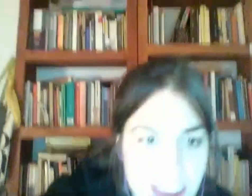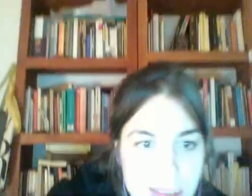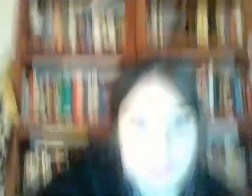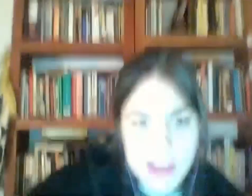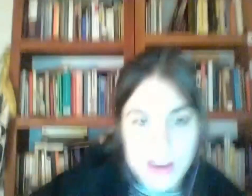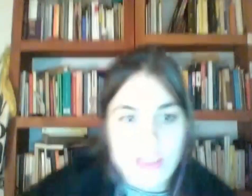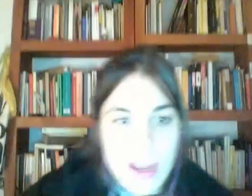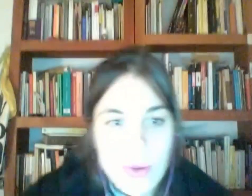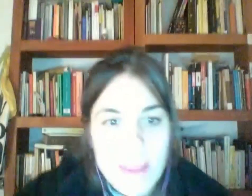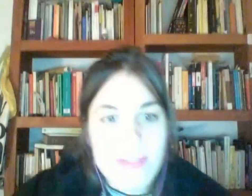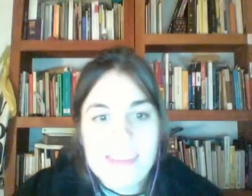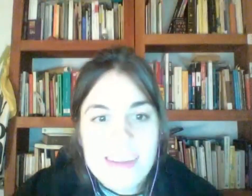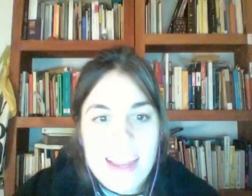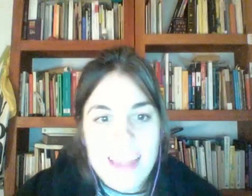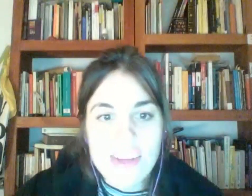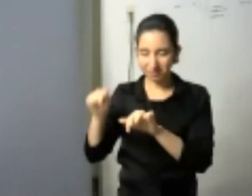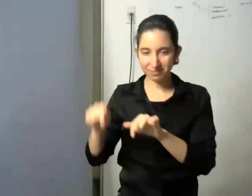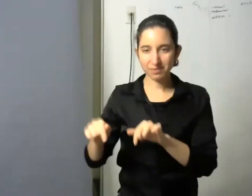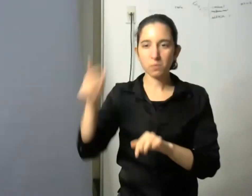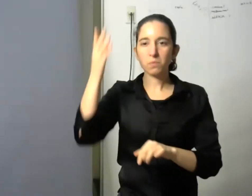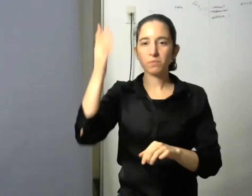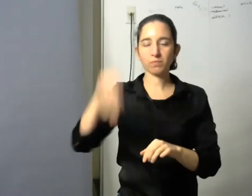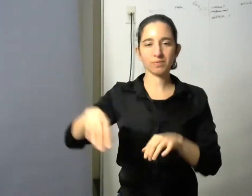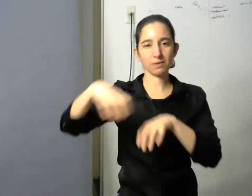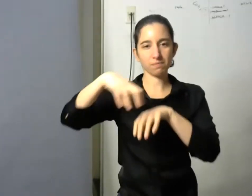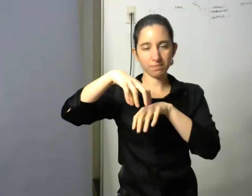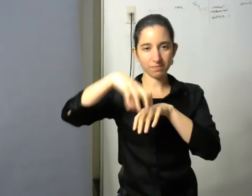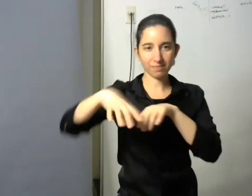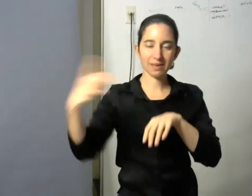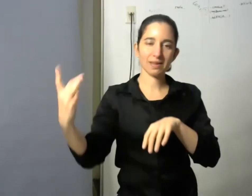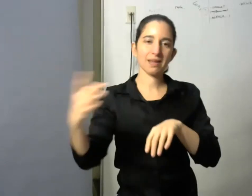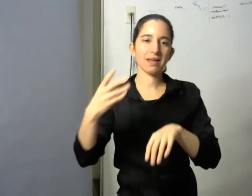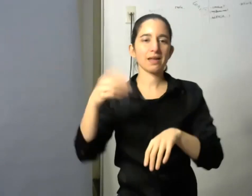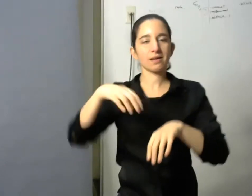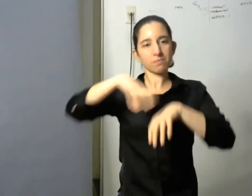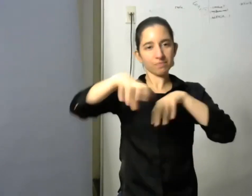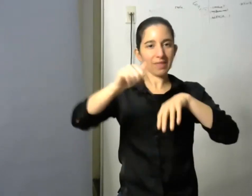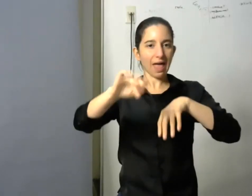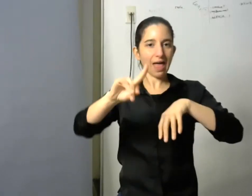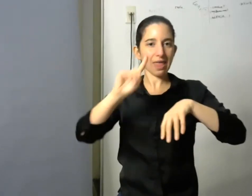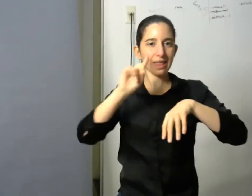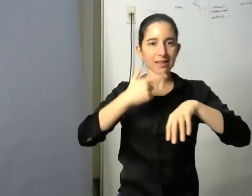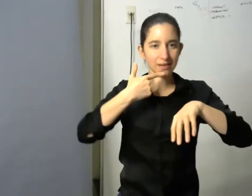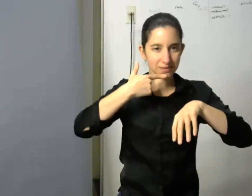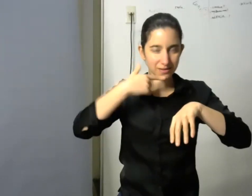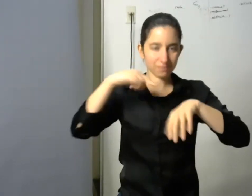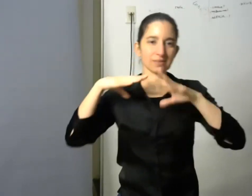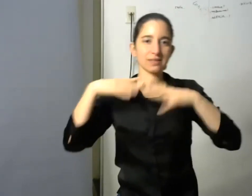nos saluda y felicita la dirección de accesibilidad de la agencia nacional de accesibilidad por otro lado de Belina Colaprete